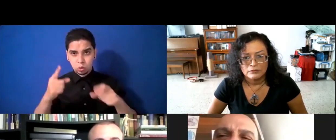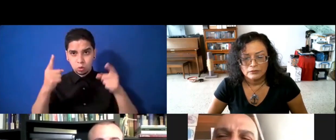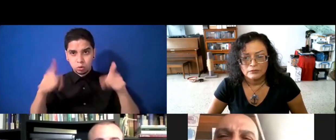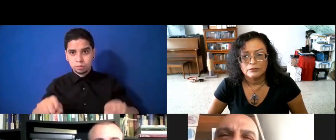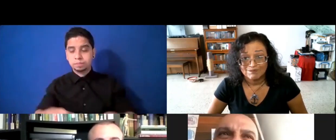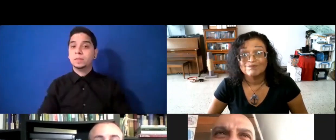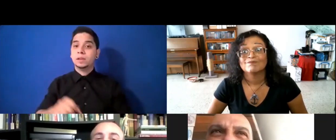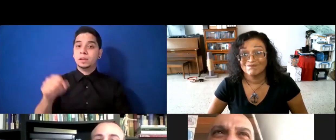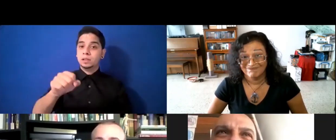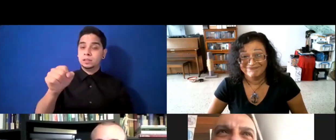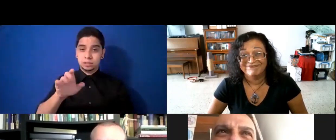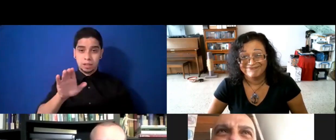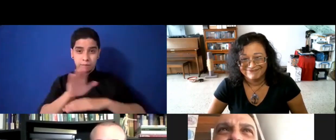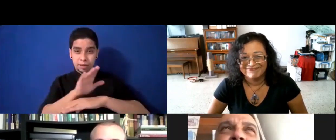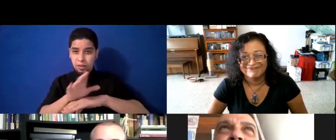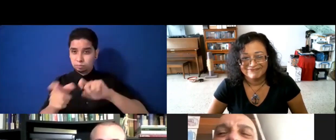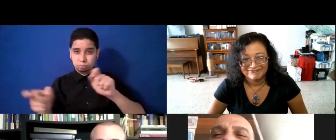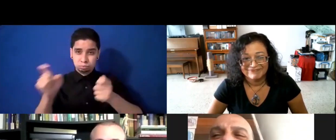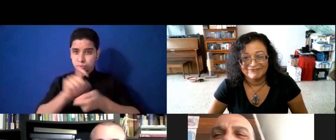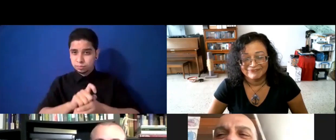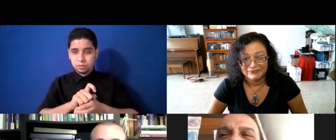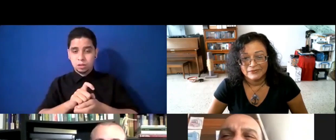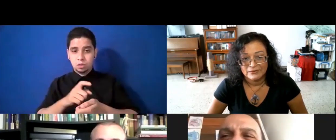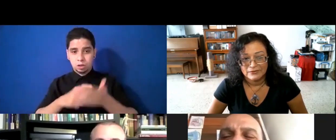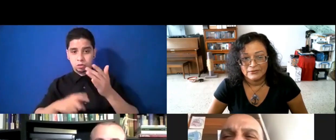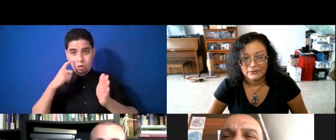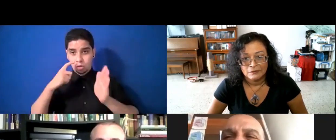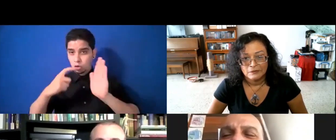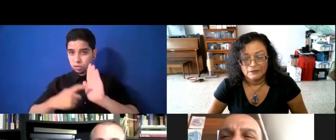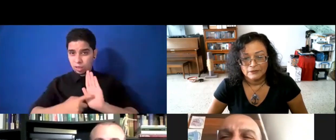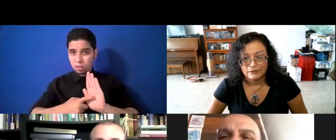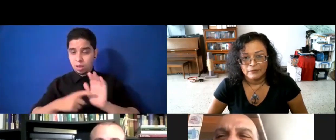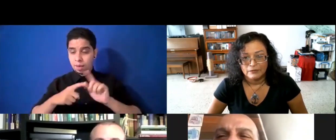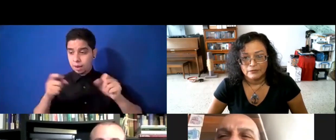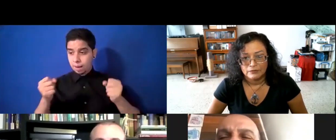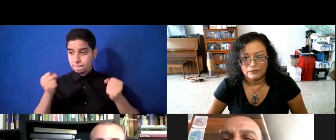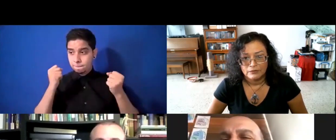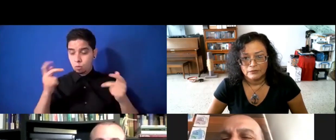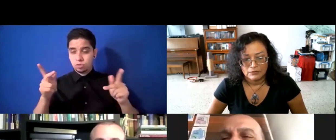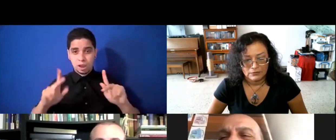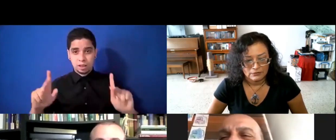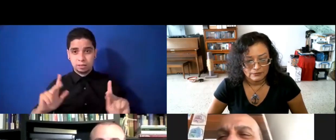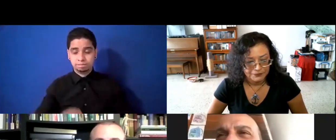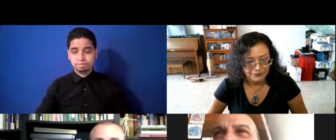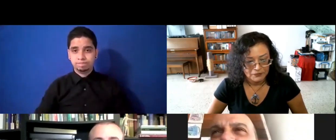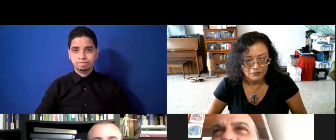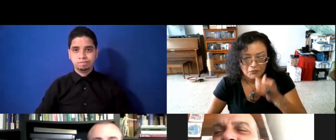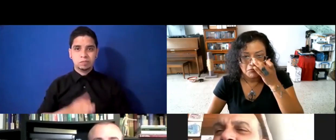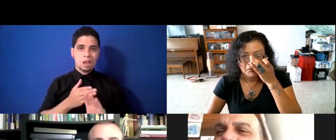y yo por lo que he visto el negocio ha cambiado para mucha gente porque nuestro negocio era un negocio más